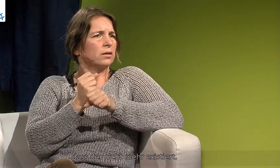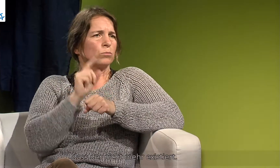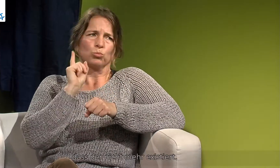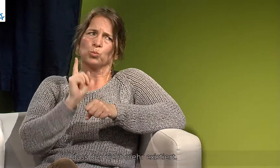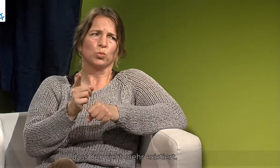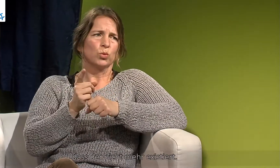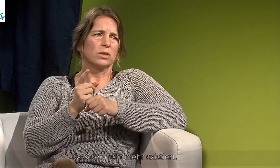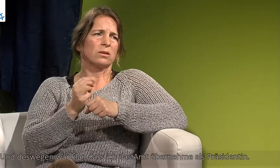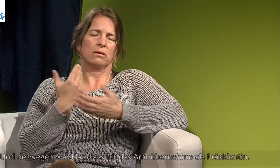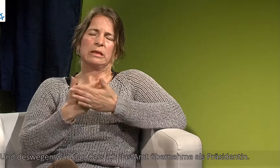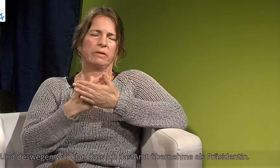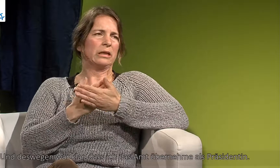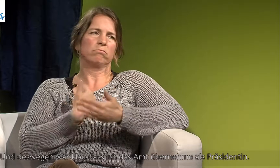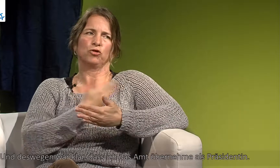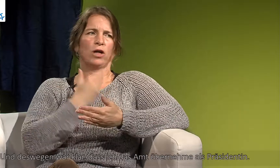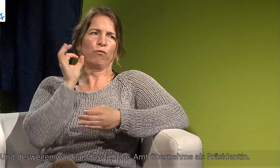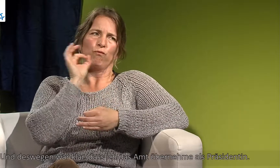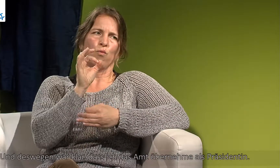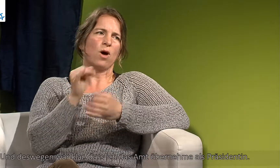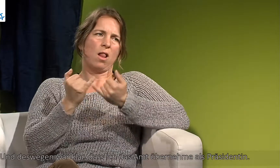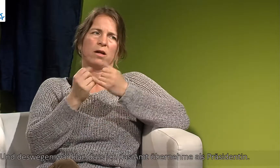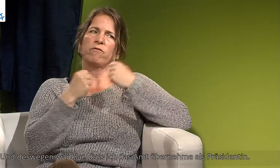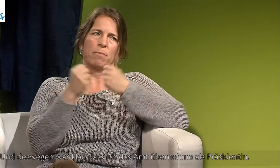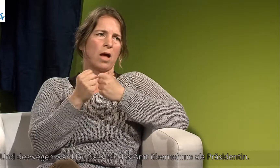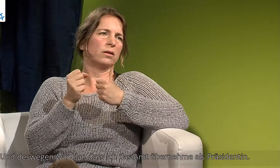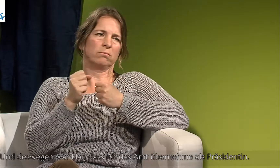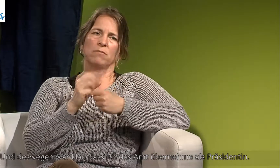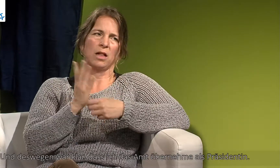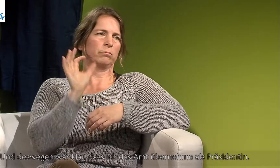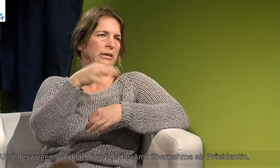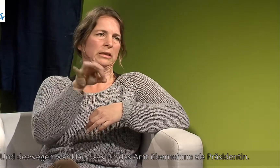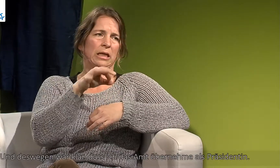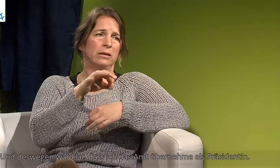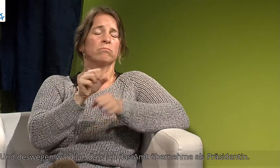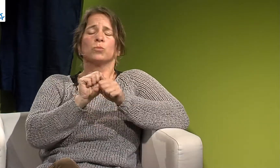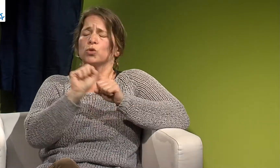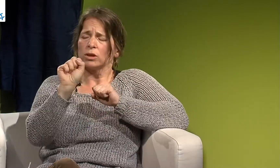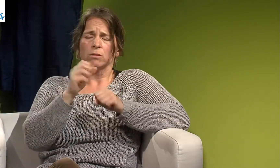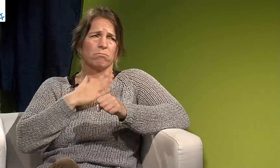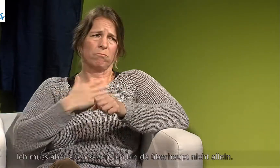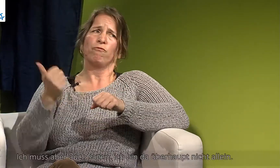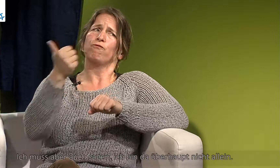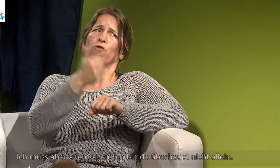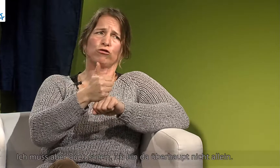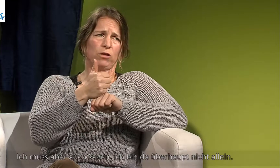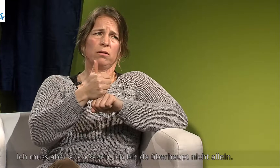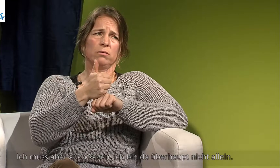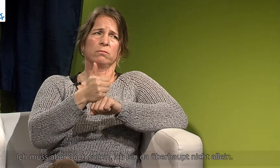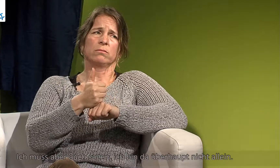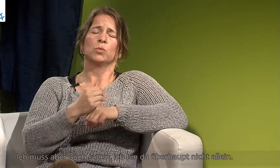existiert. Und deswegen war klar, dass ich das Amt übernehme als Präsidentin. Und ich muss aber auch sagen, also ich bin da überhaupt